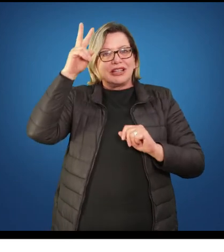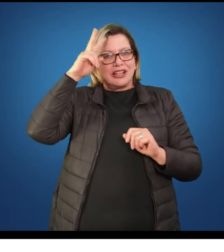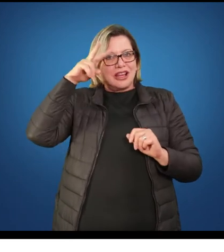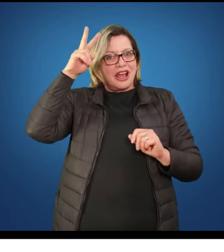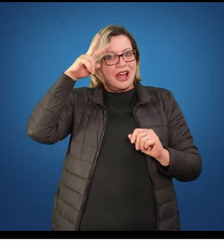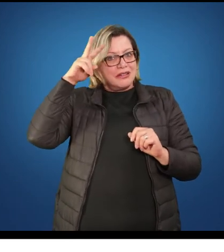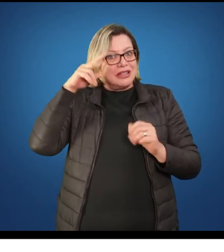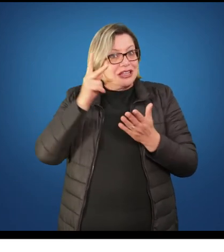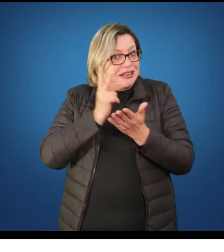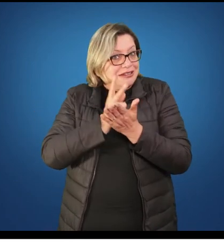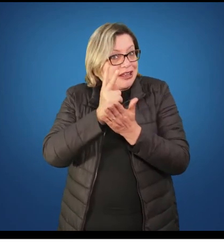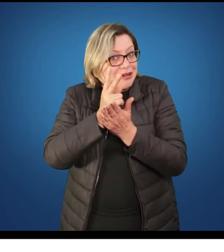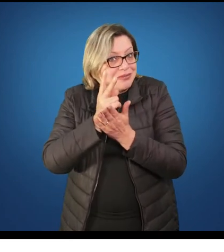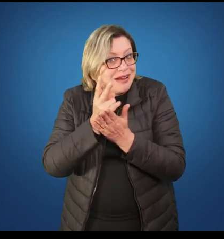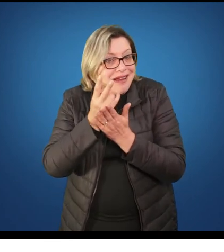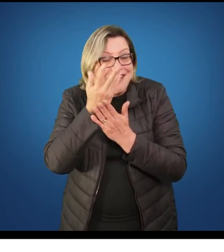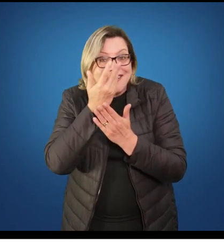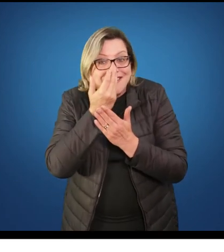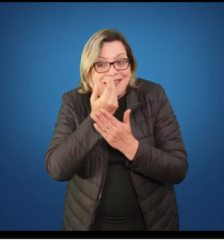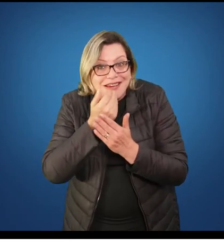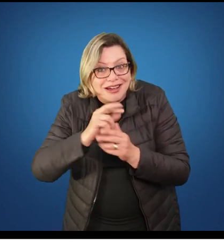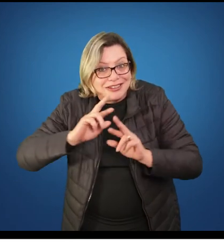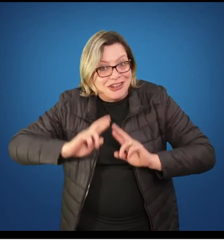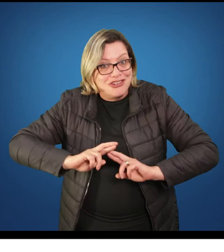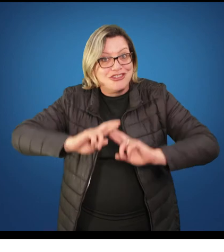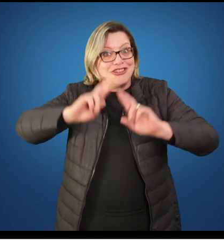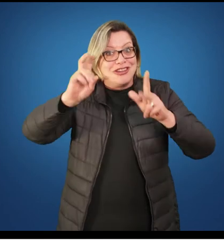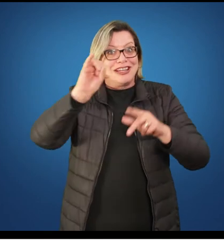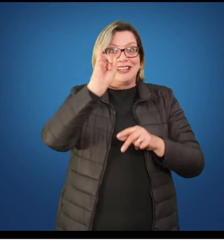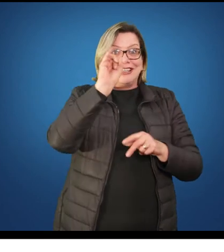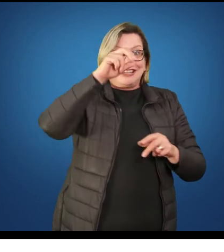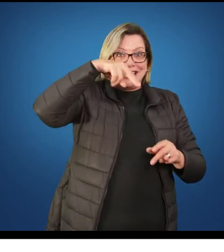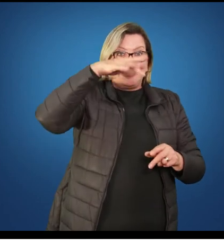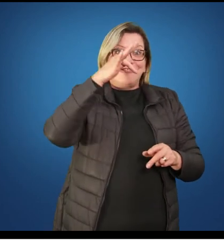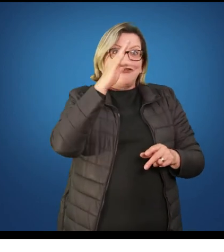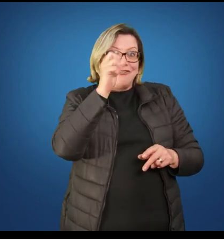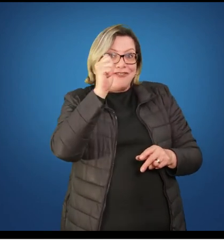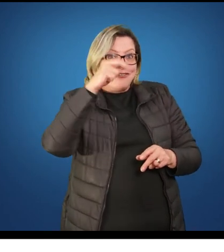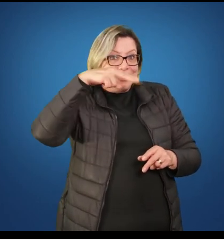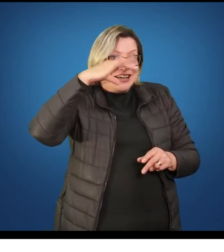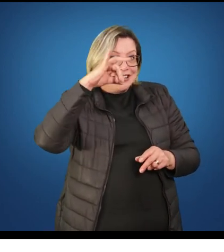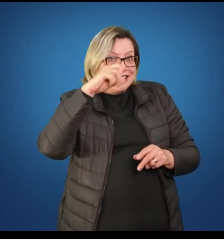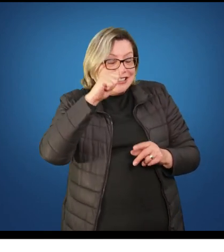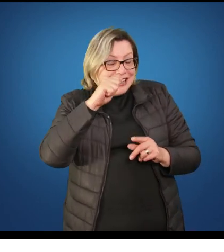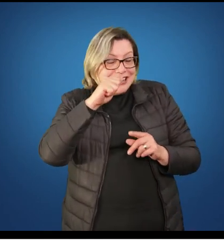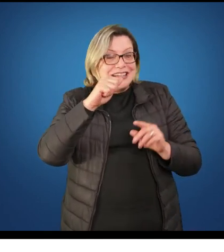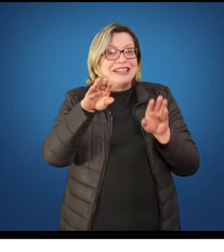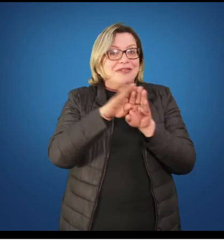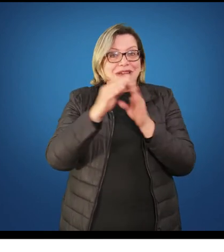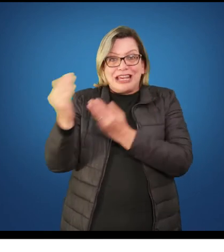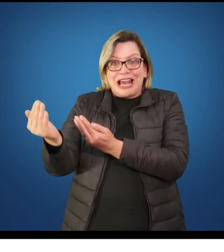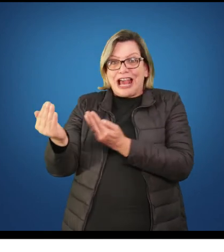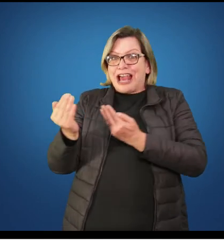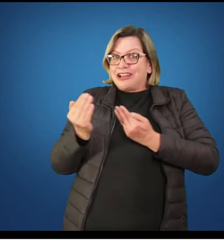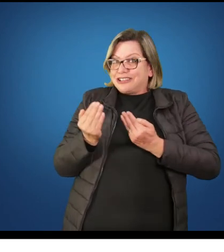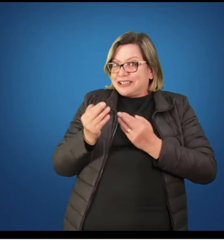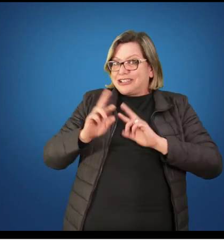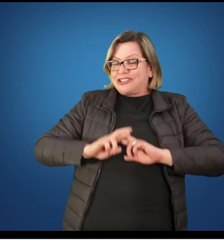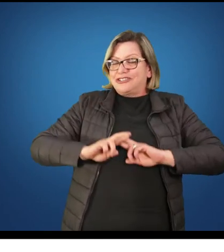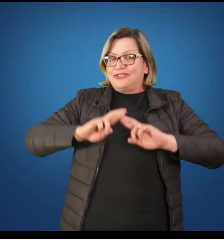os estudos mais recentes e que vão realmente olhar para essas pessoas como sujeitos de direito,